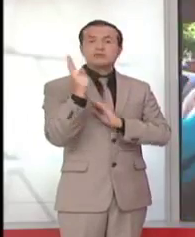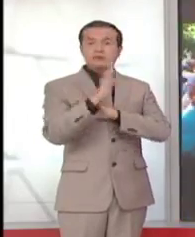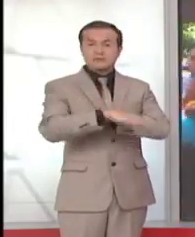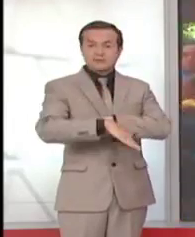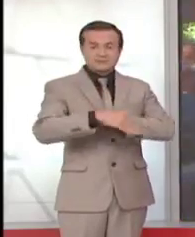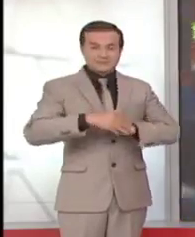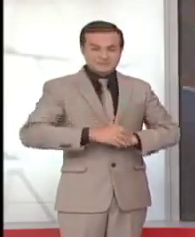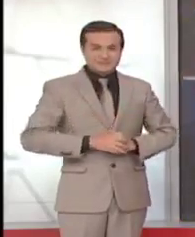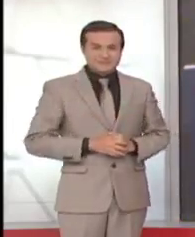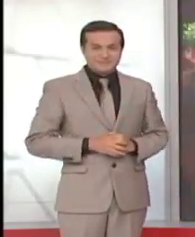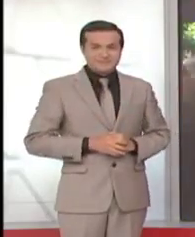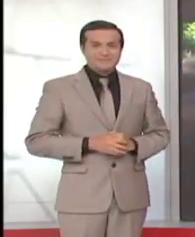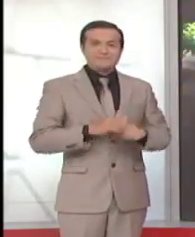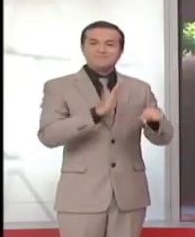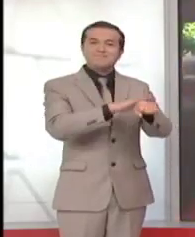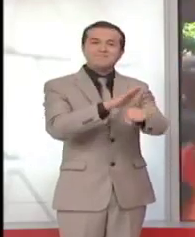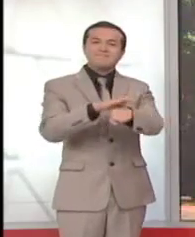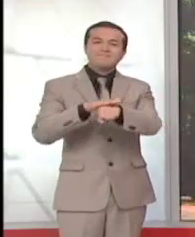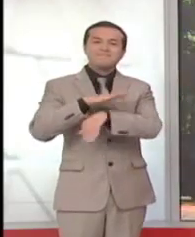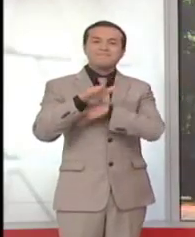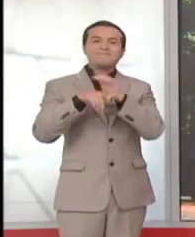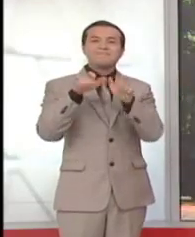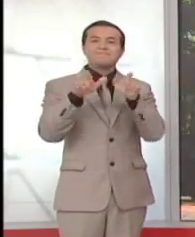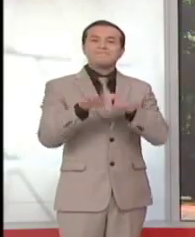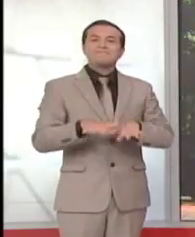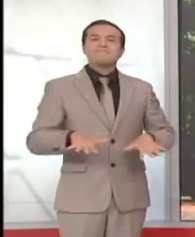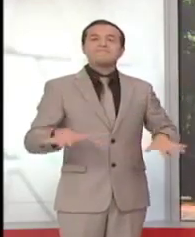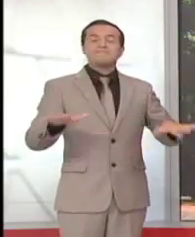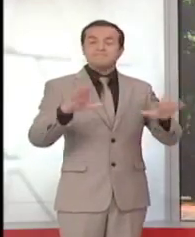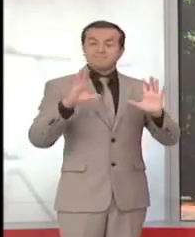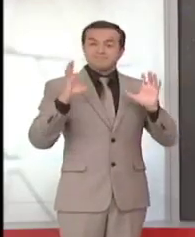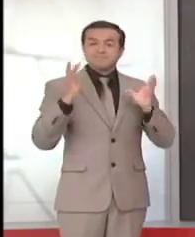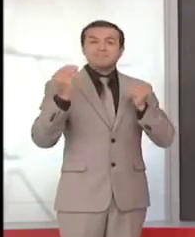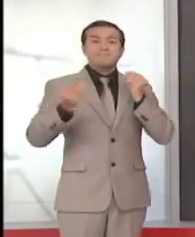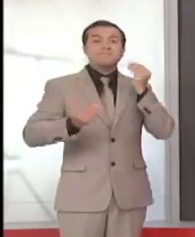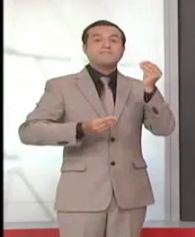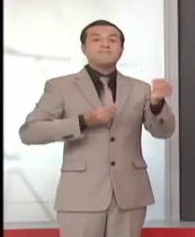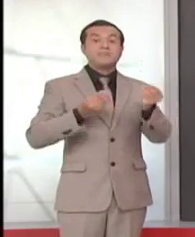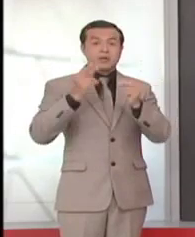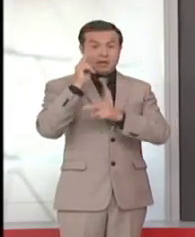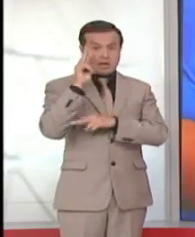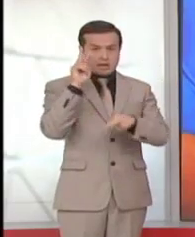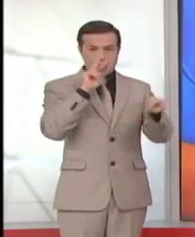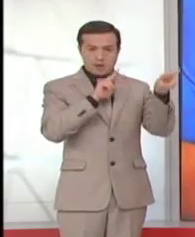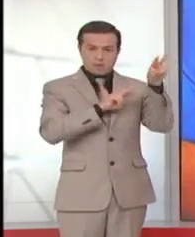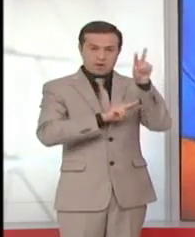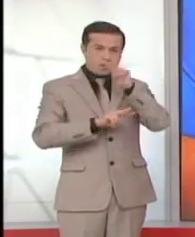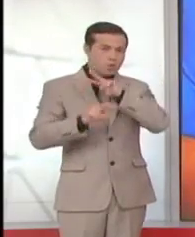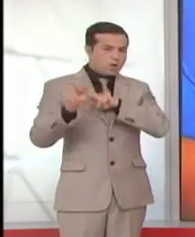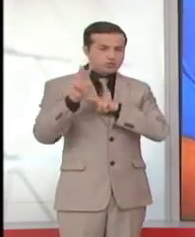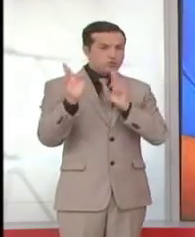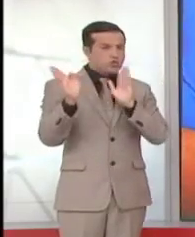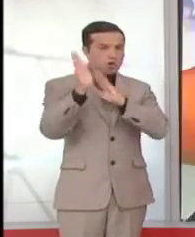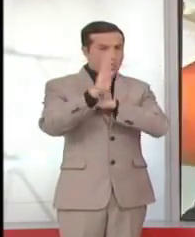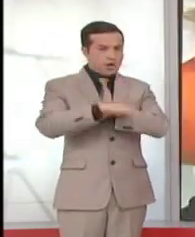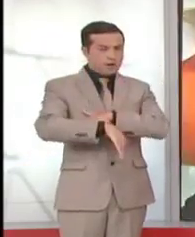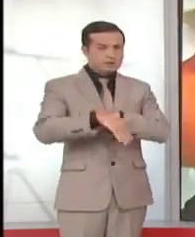La convocatoria es para la ciudadanía en general. Se trata de evaluaciones audiológicas gratuitas. La campaña se ha